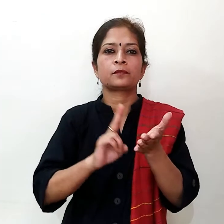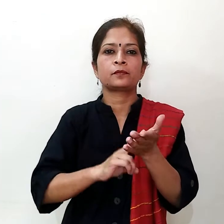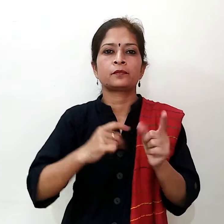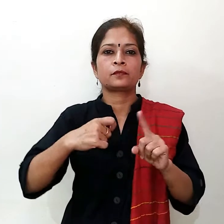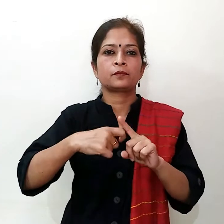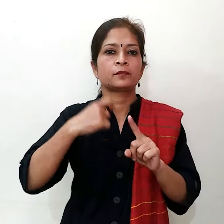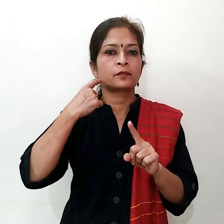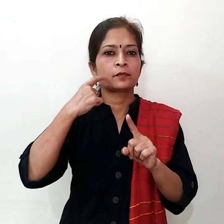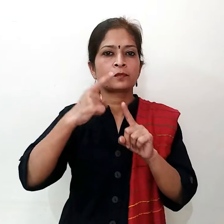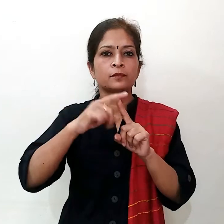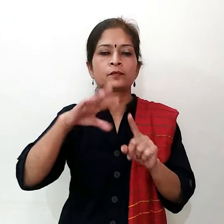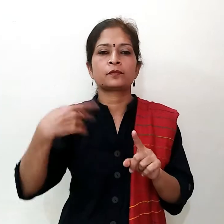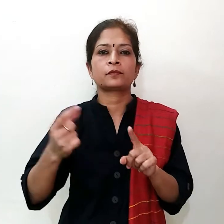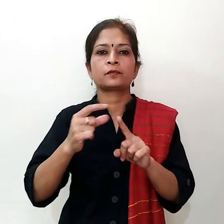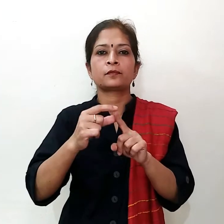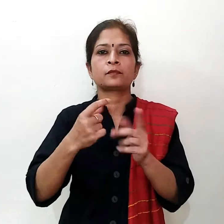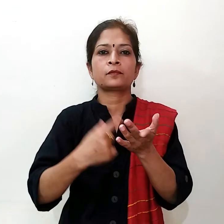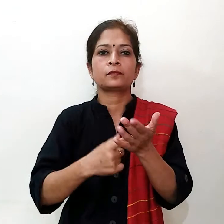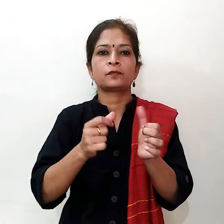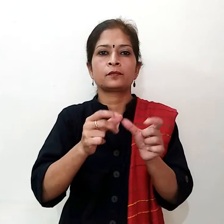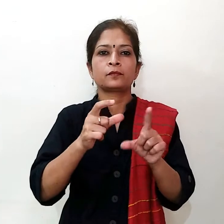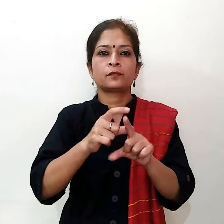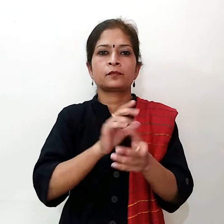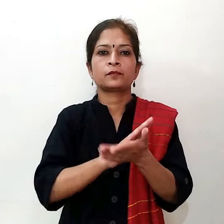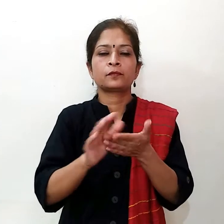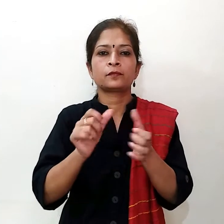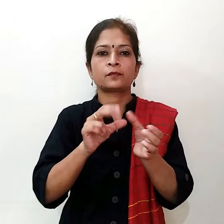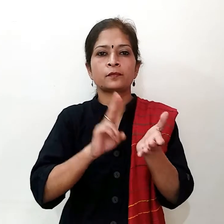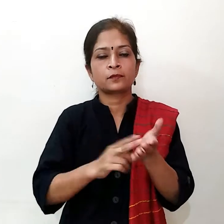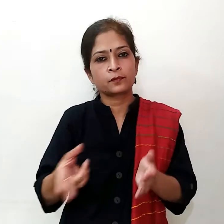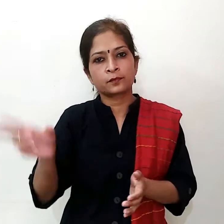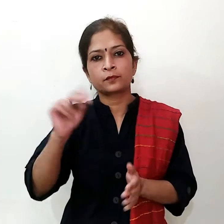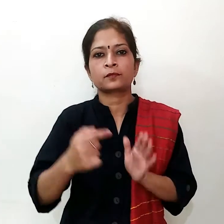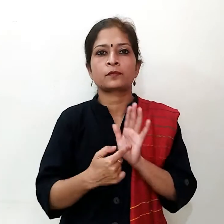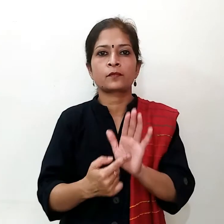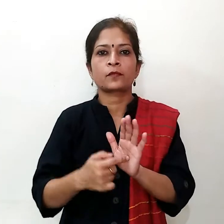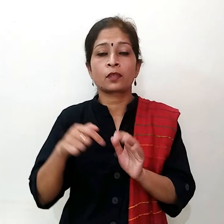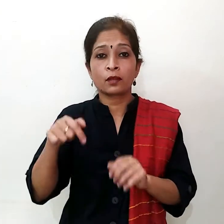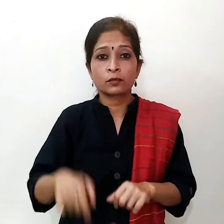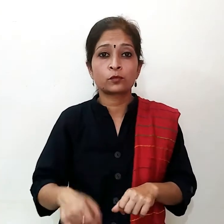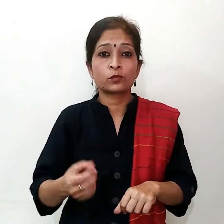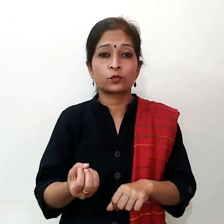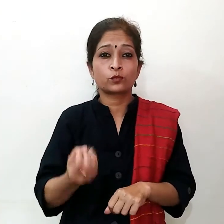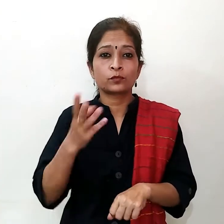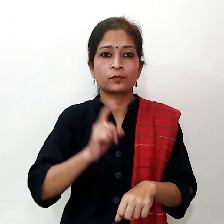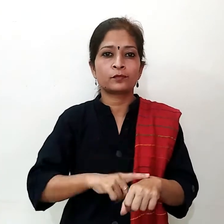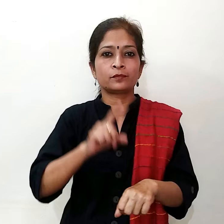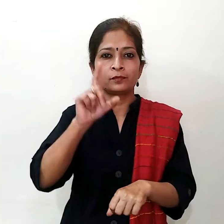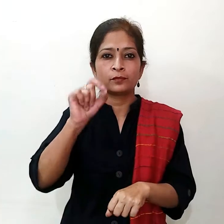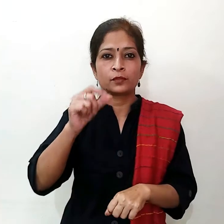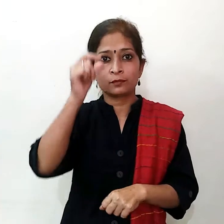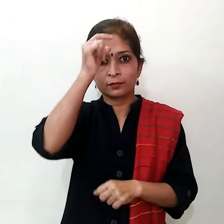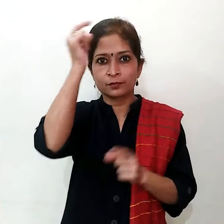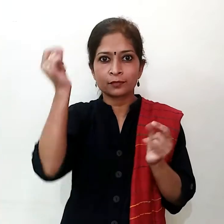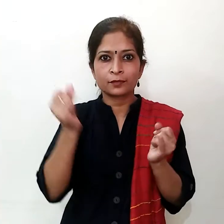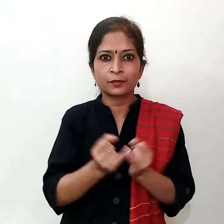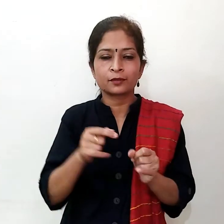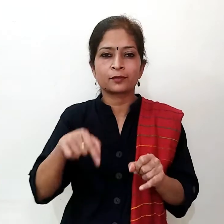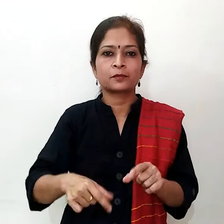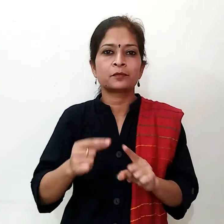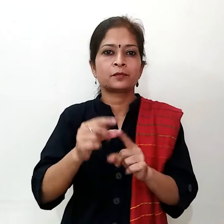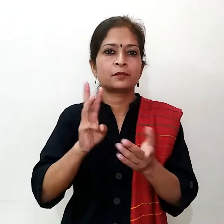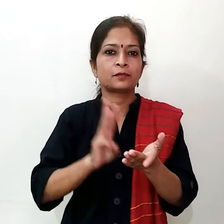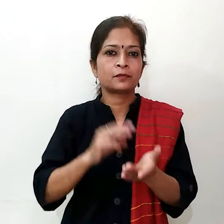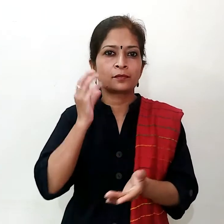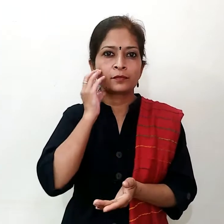नमस्ता, बैंके प्रदा एक बर फिर आपके पीचो बस्तित, जैसा कि आम सब को पता है, आज प्रादर दस बजे हमारे माने लिये प्रदा